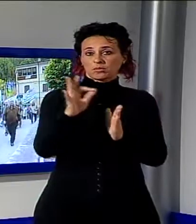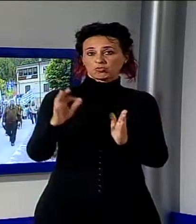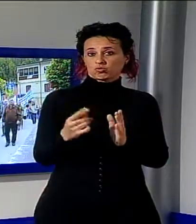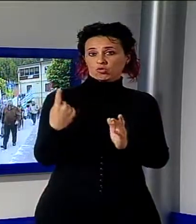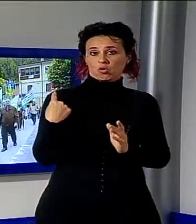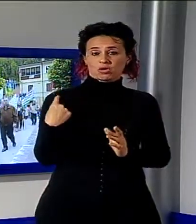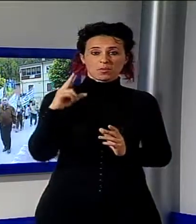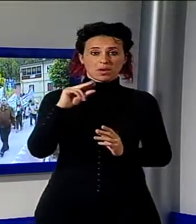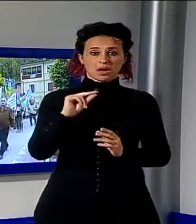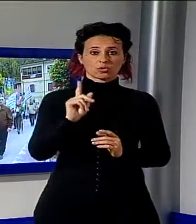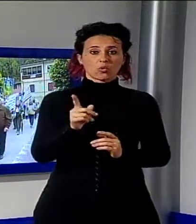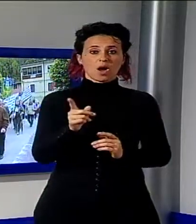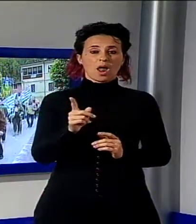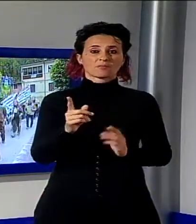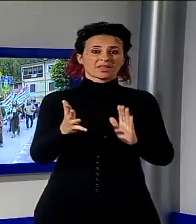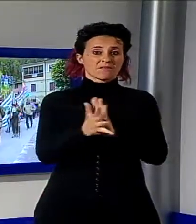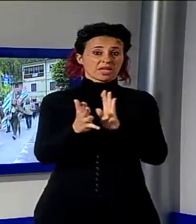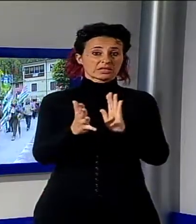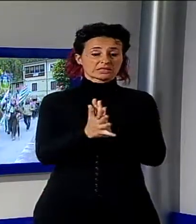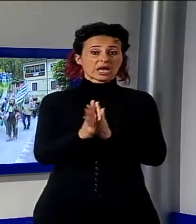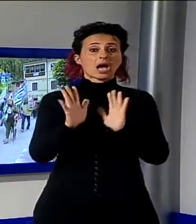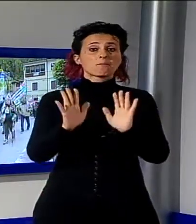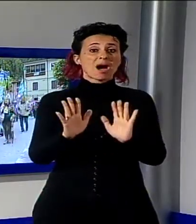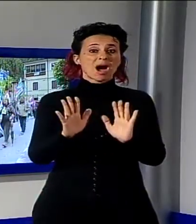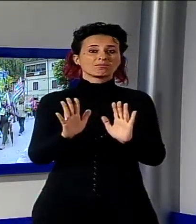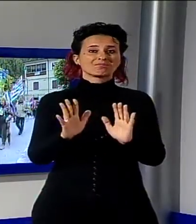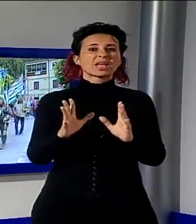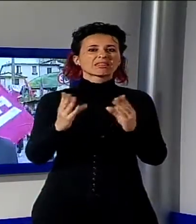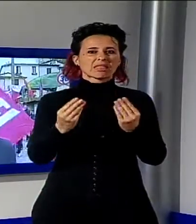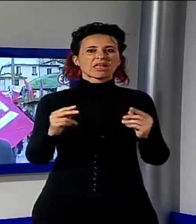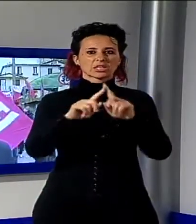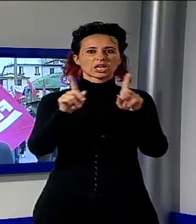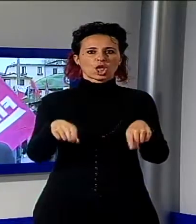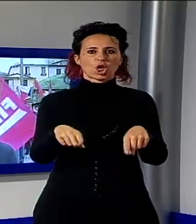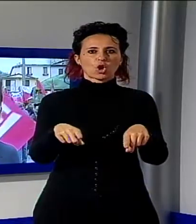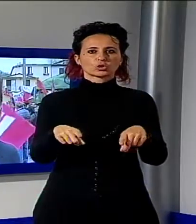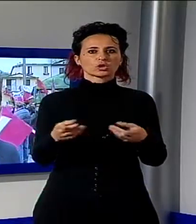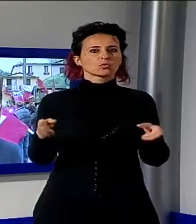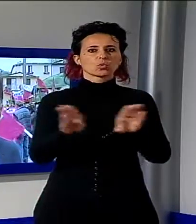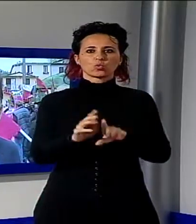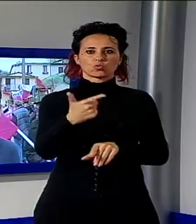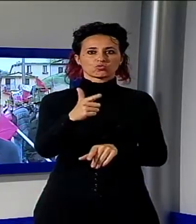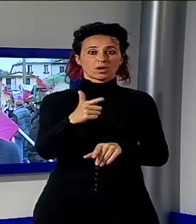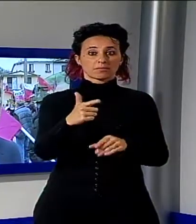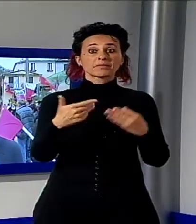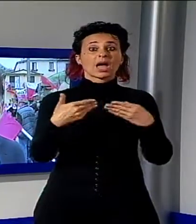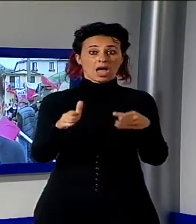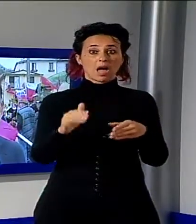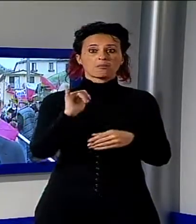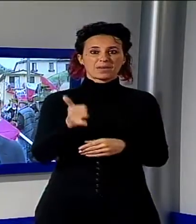esercizi commerciali continuano la propria attività senza fermarsi. Io penso che sarebbe necessario lavorare tutti gli altri giorni. Questo è